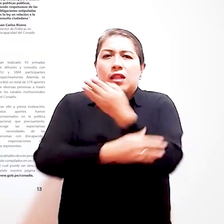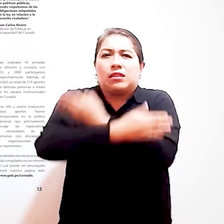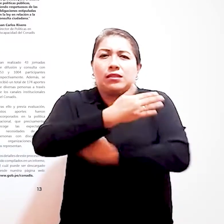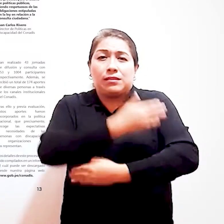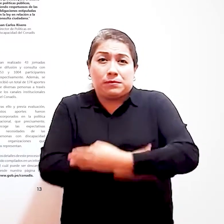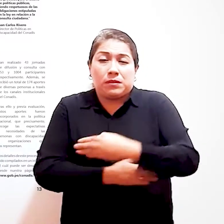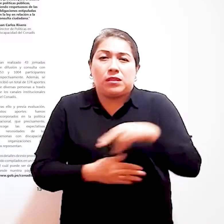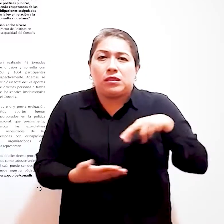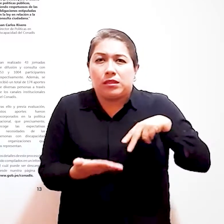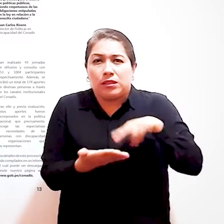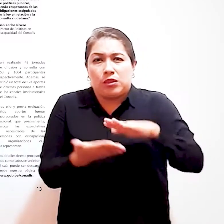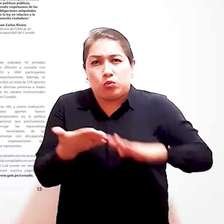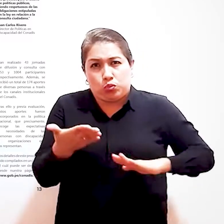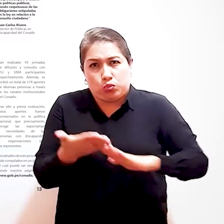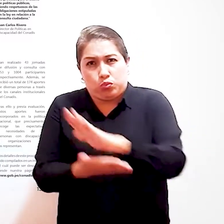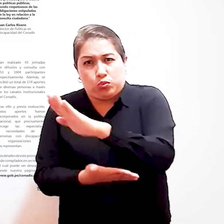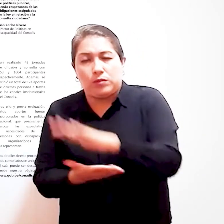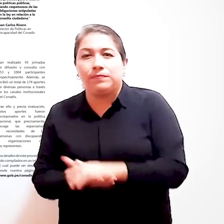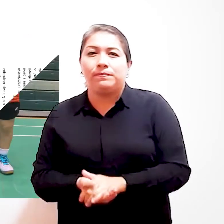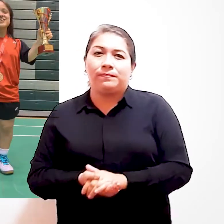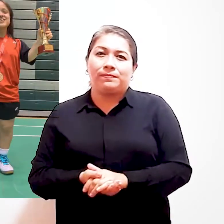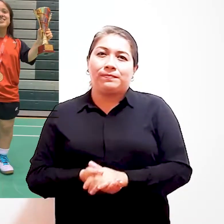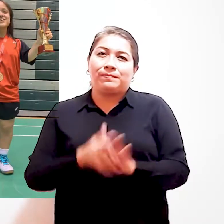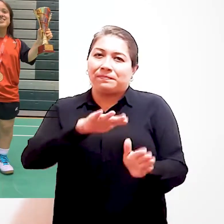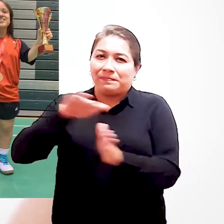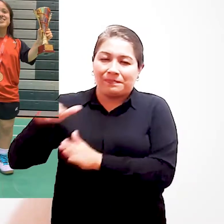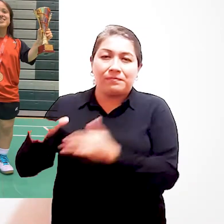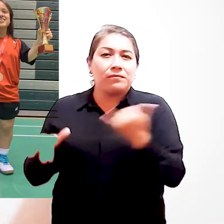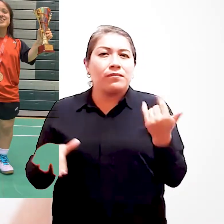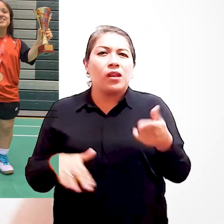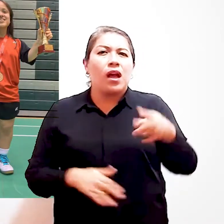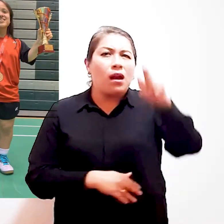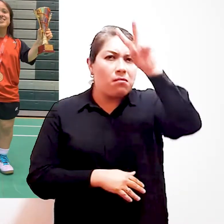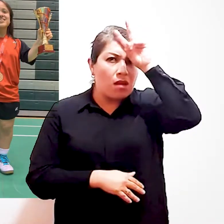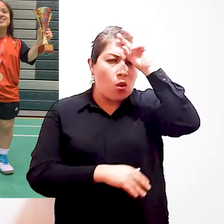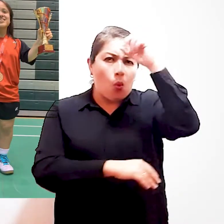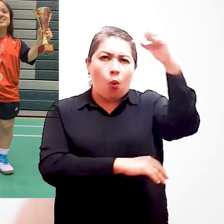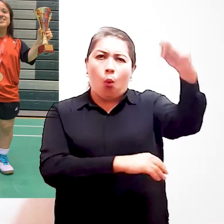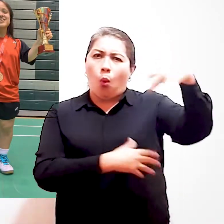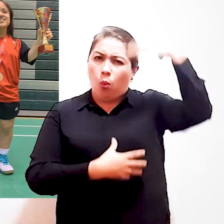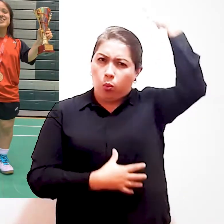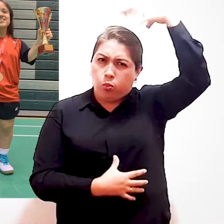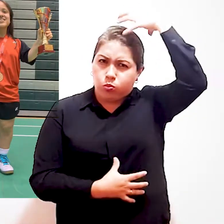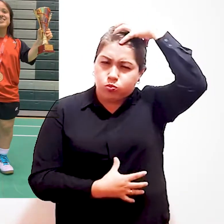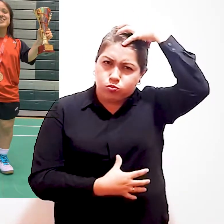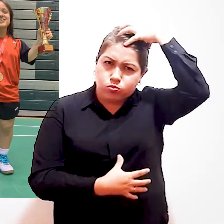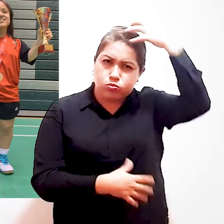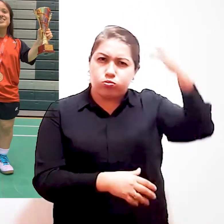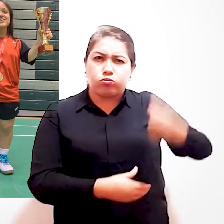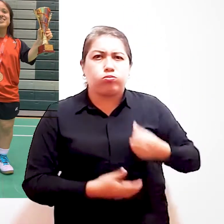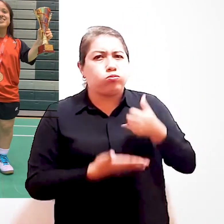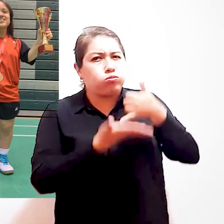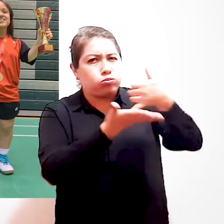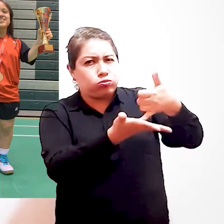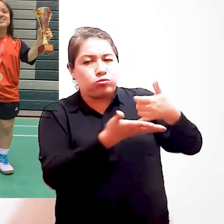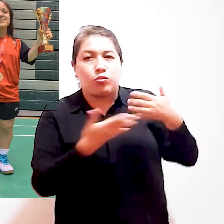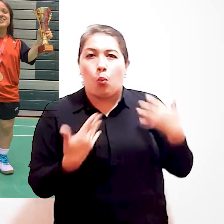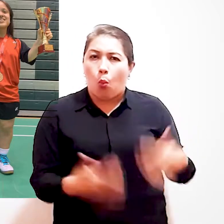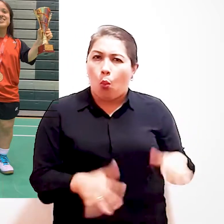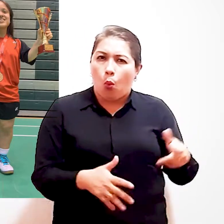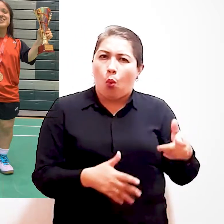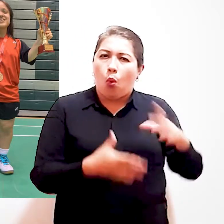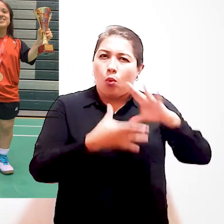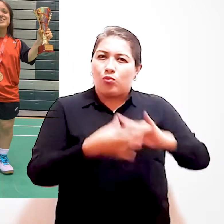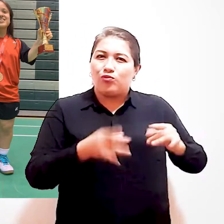siendo existido para subir una rampa Perú campeón Campeona mundial de para badminton de talla baja